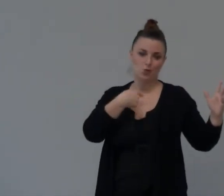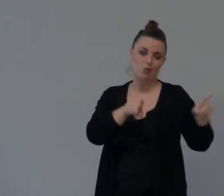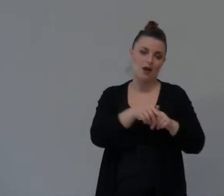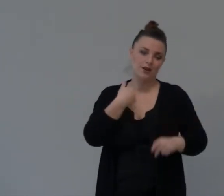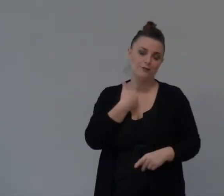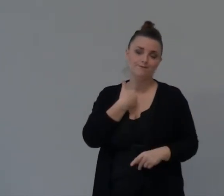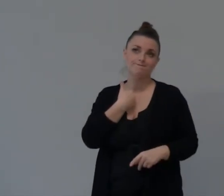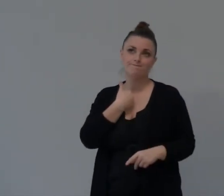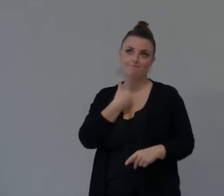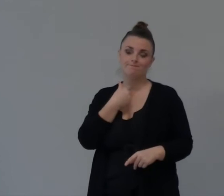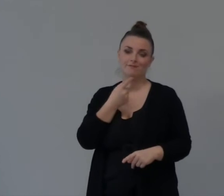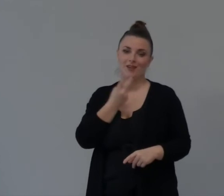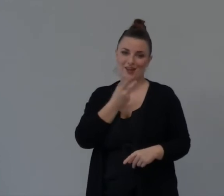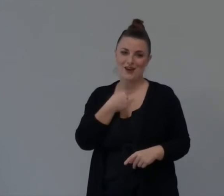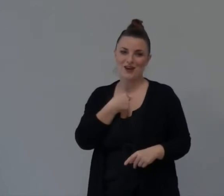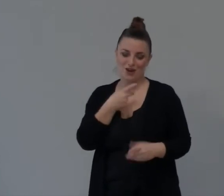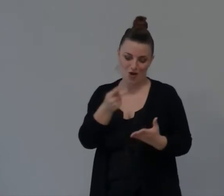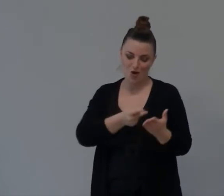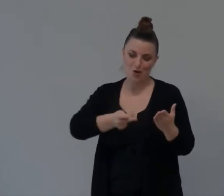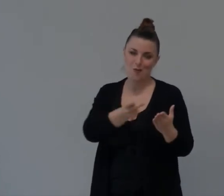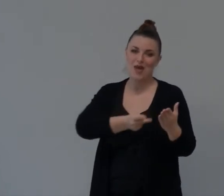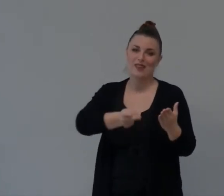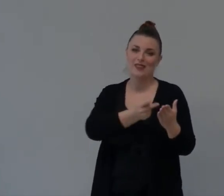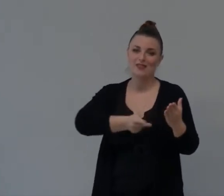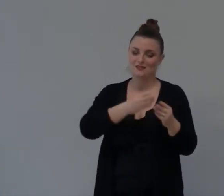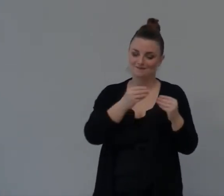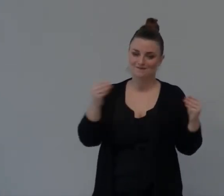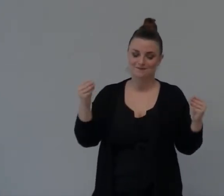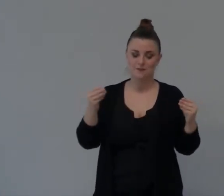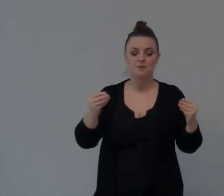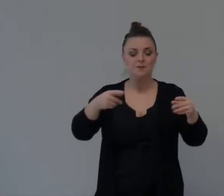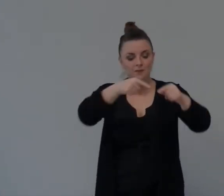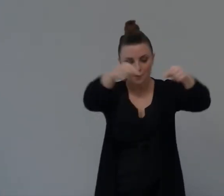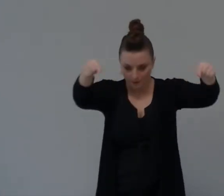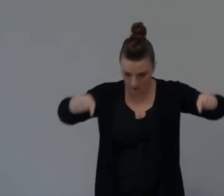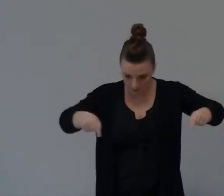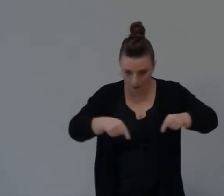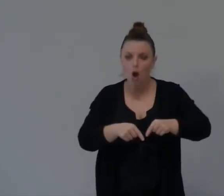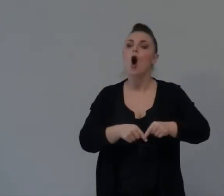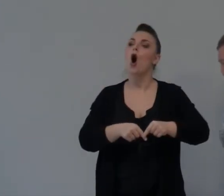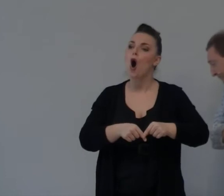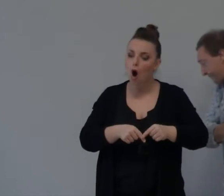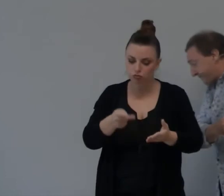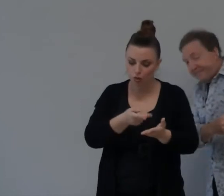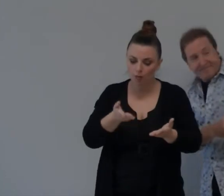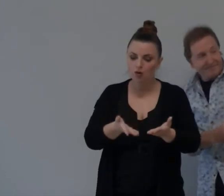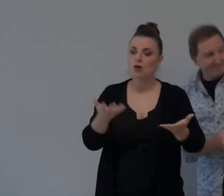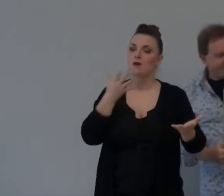Dicono Ok Signore Questo piano E' Ottimo Prego Fanno